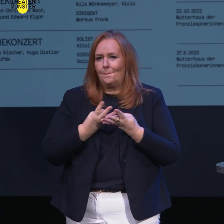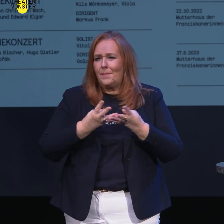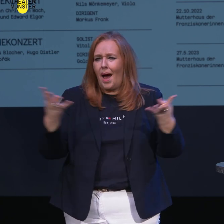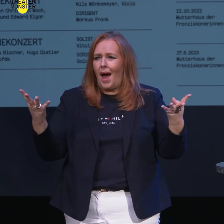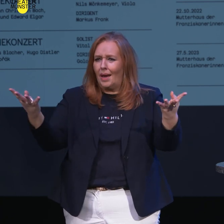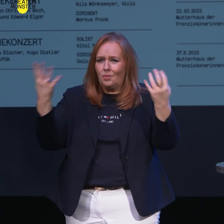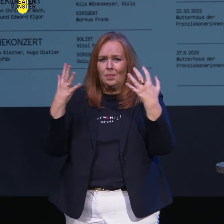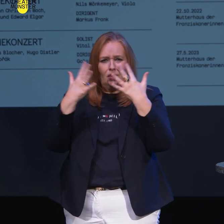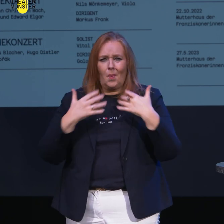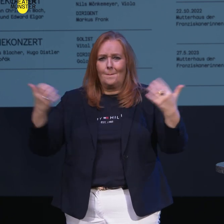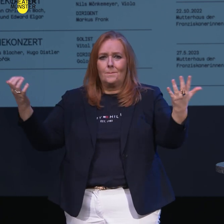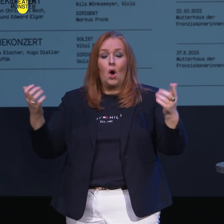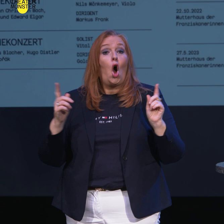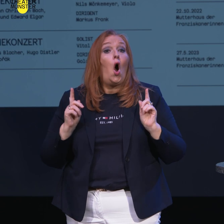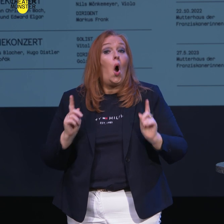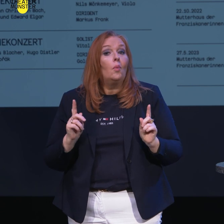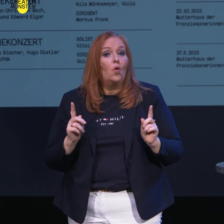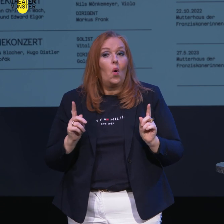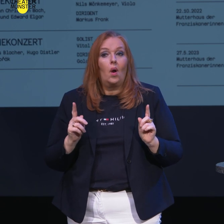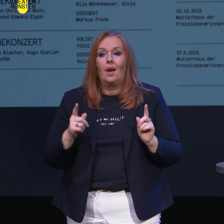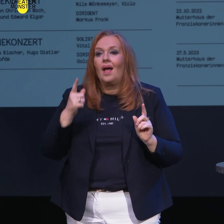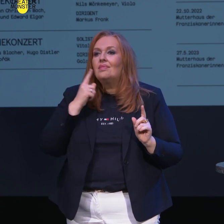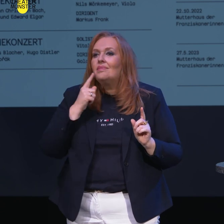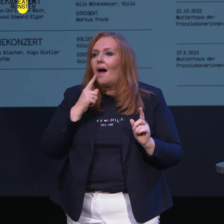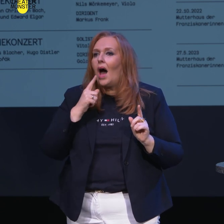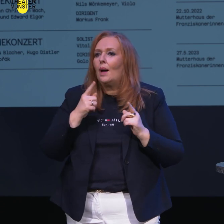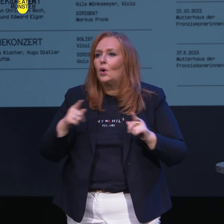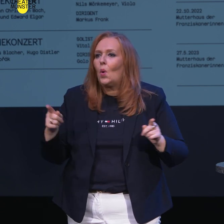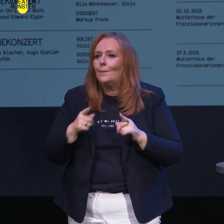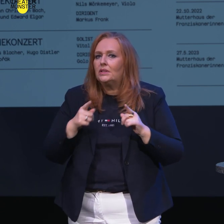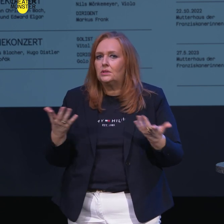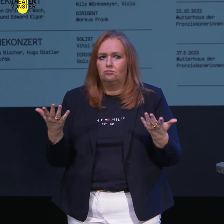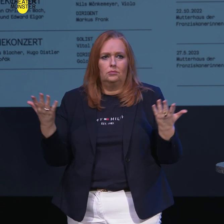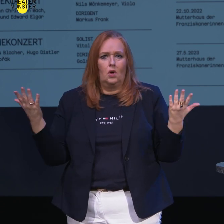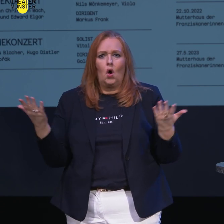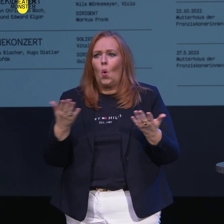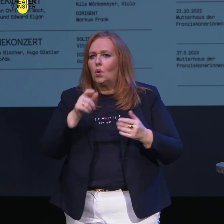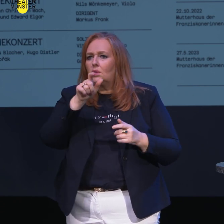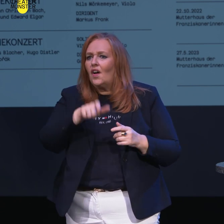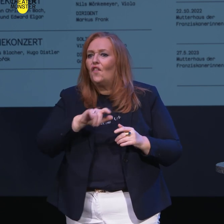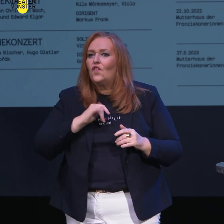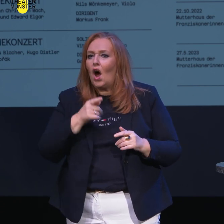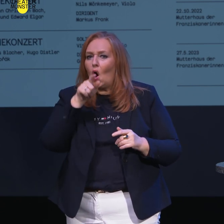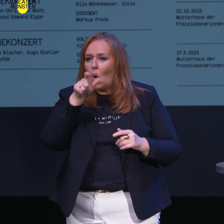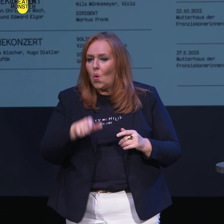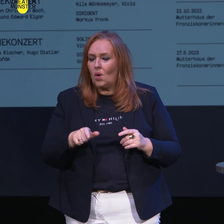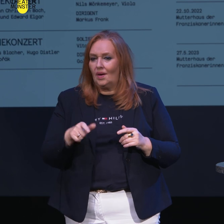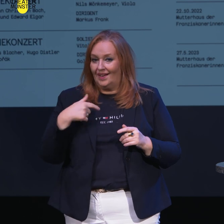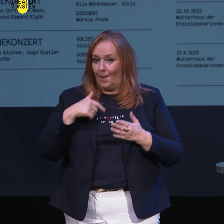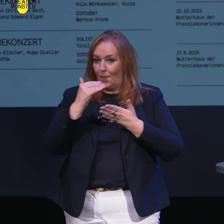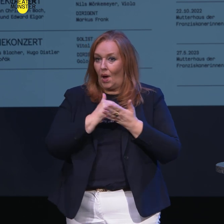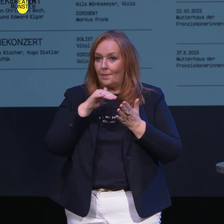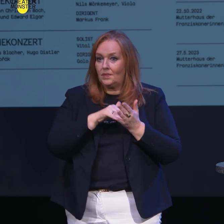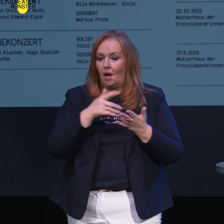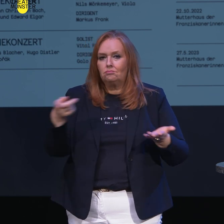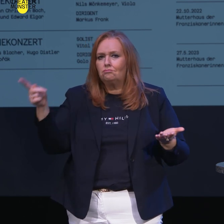Publikum findet, obwohl die Namen der Komponisten und der Komponistin, die wir auf dem Programm